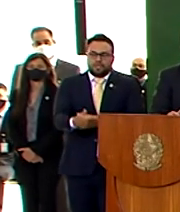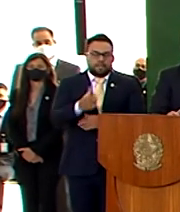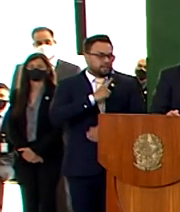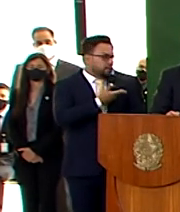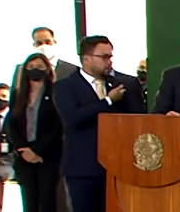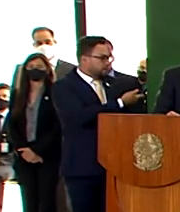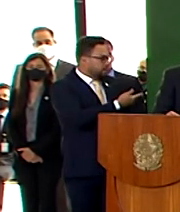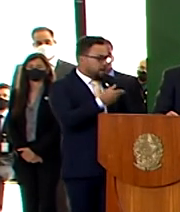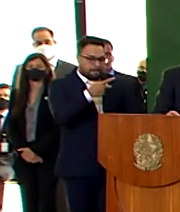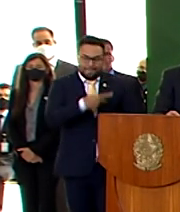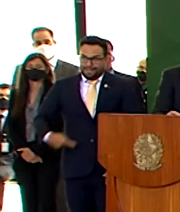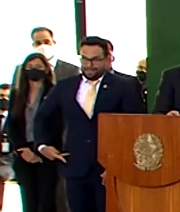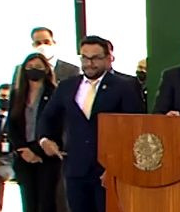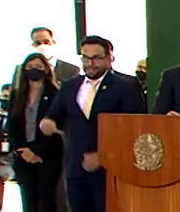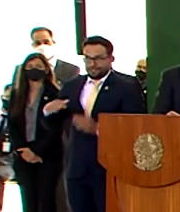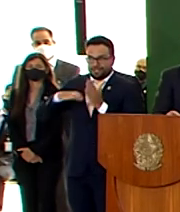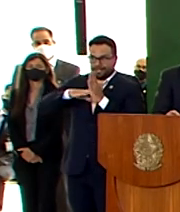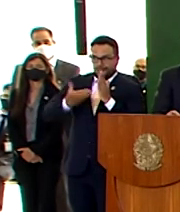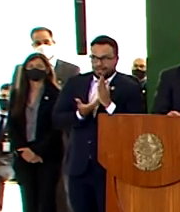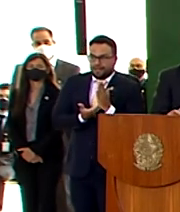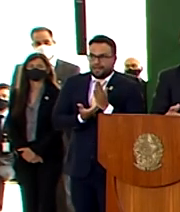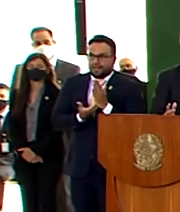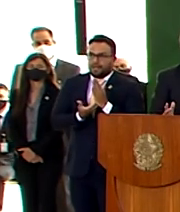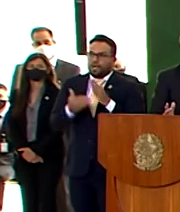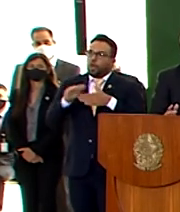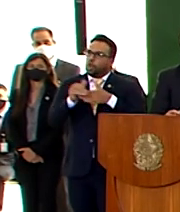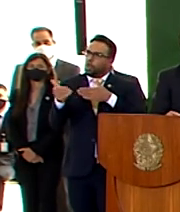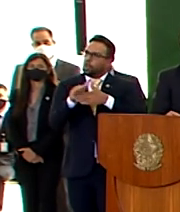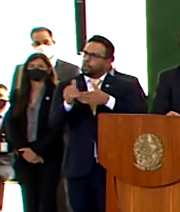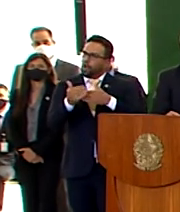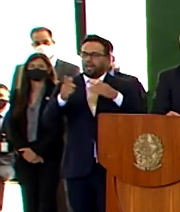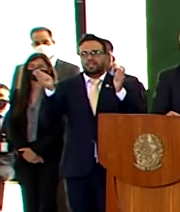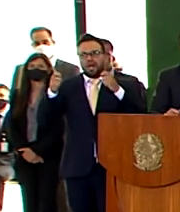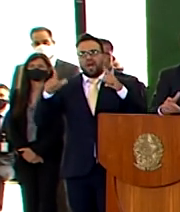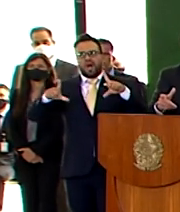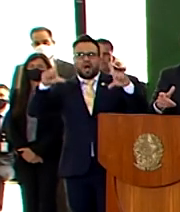Câmara e do Senado. O dólar baixa quase que automaticamente.